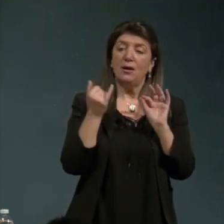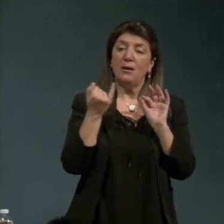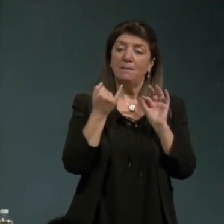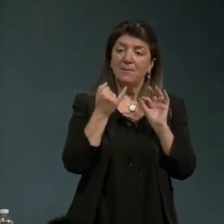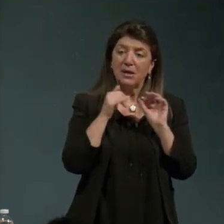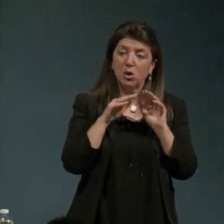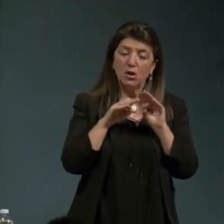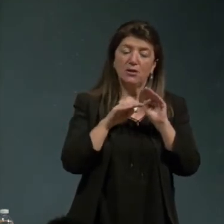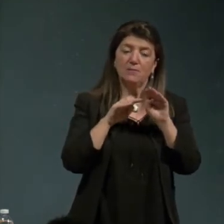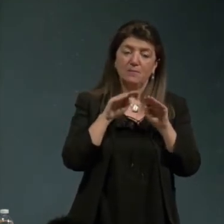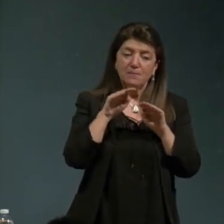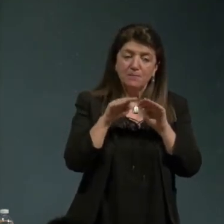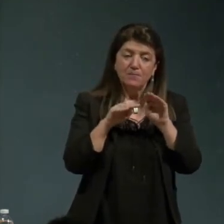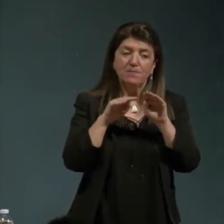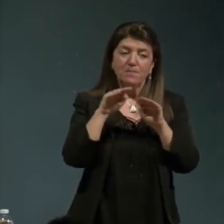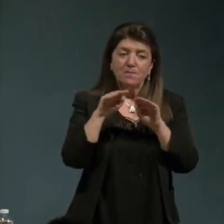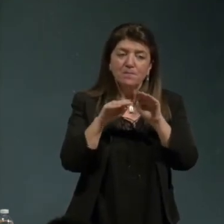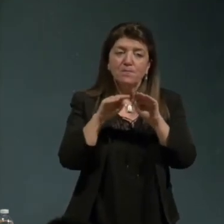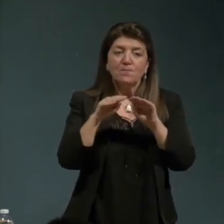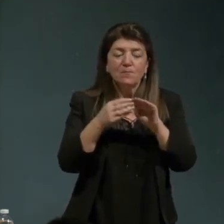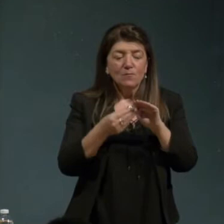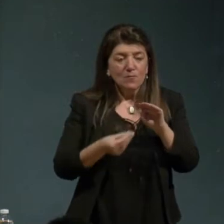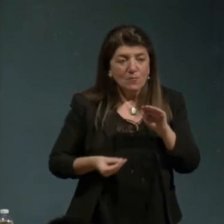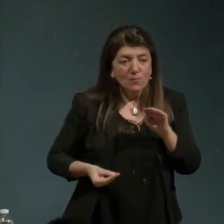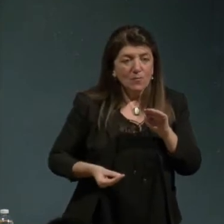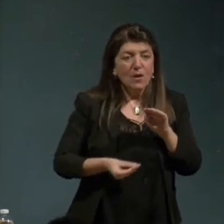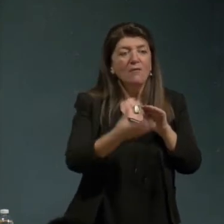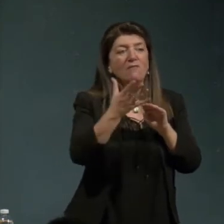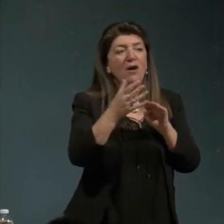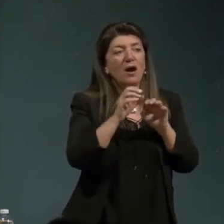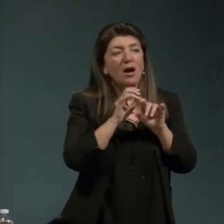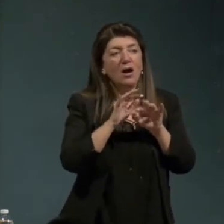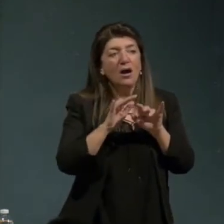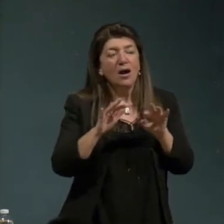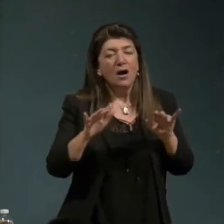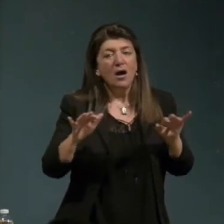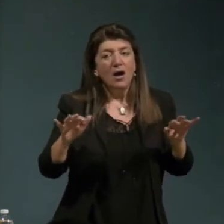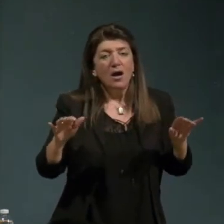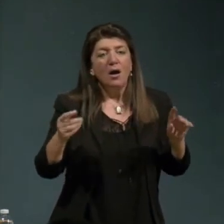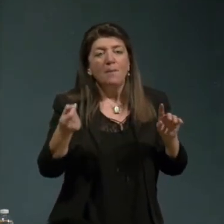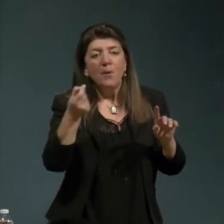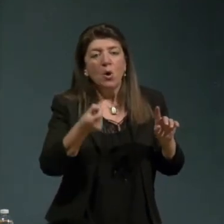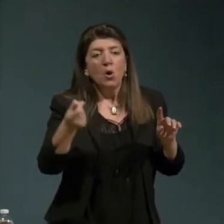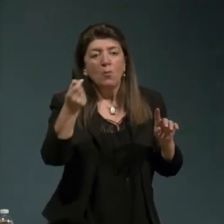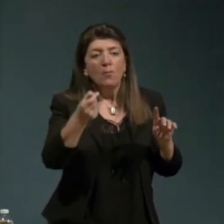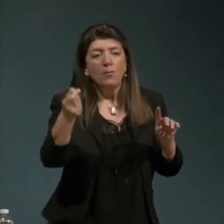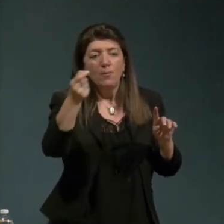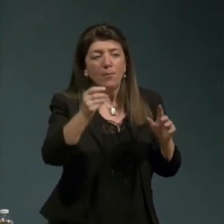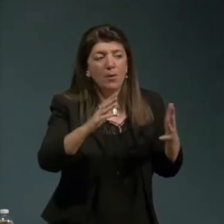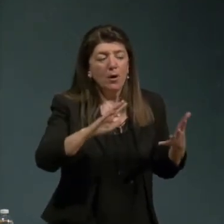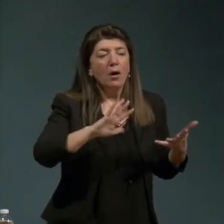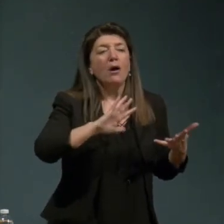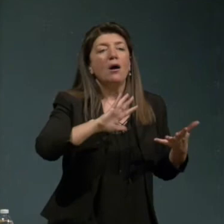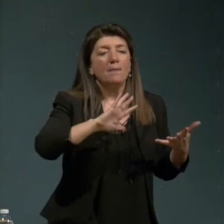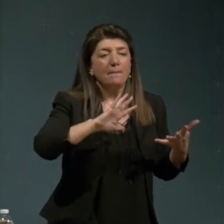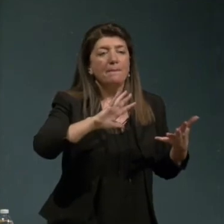e questi cammini che fanno la confluenza per fare la trasformazione uno di questi